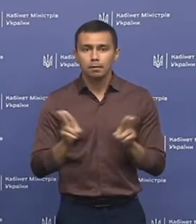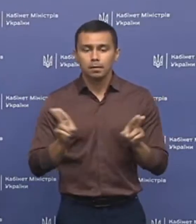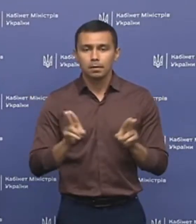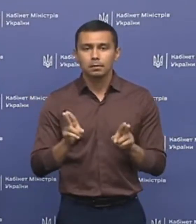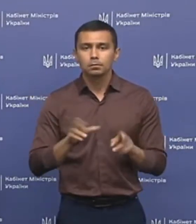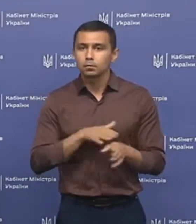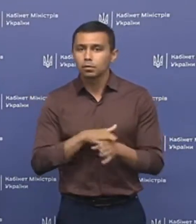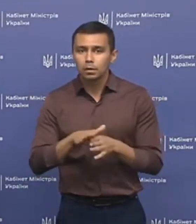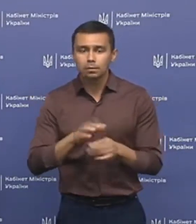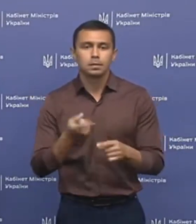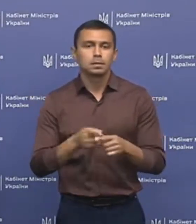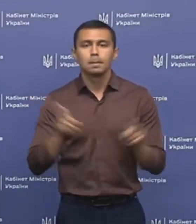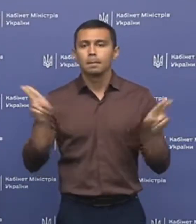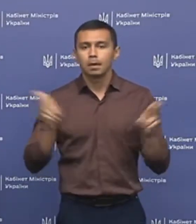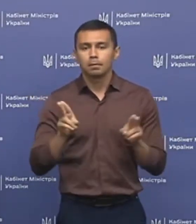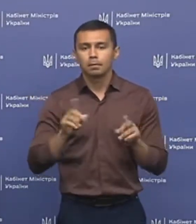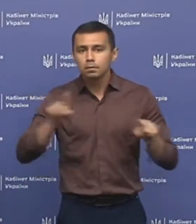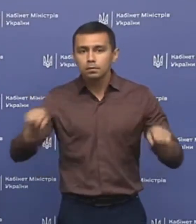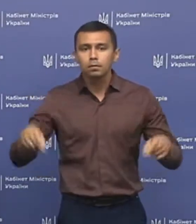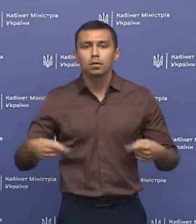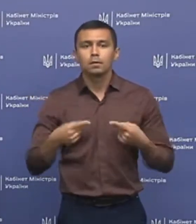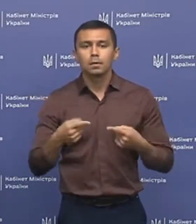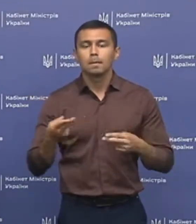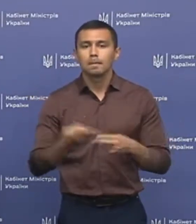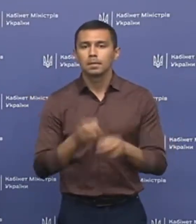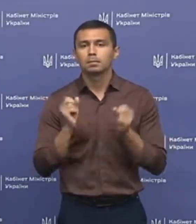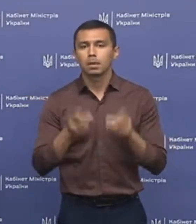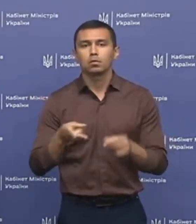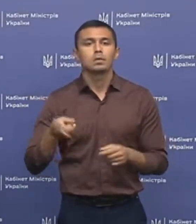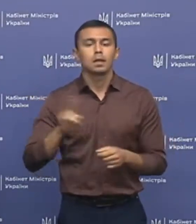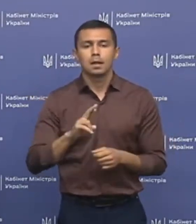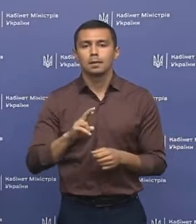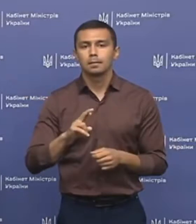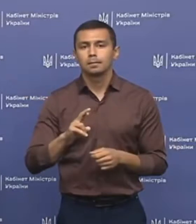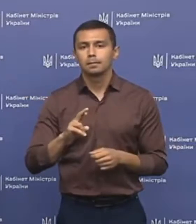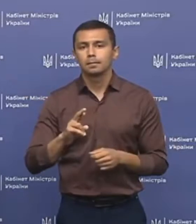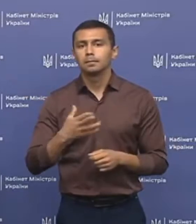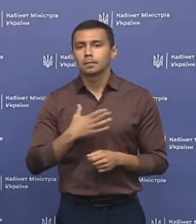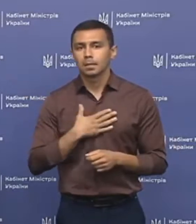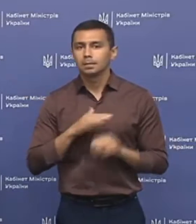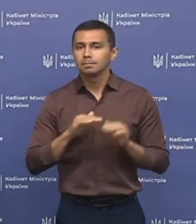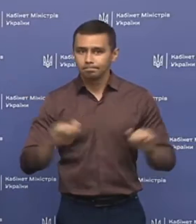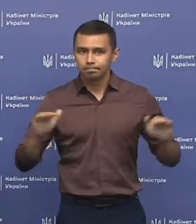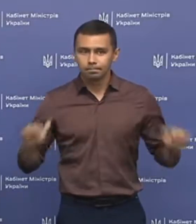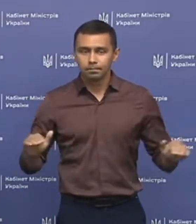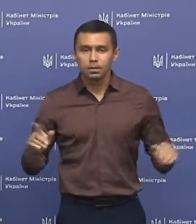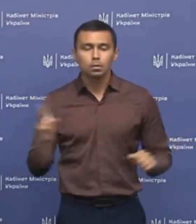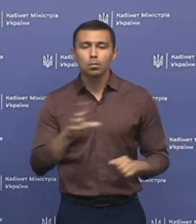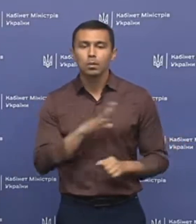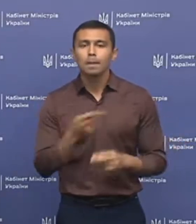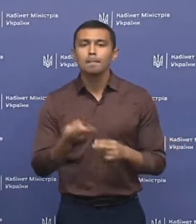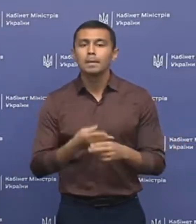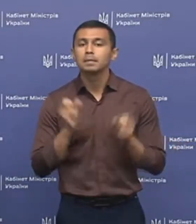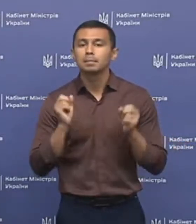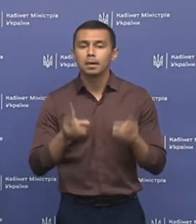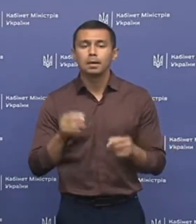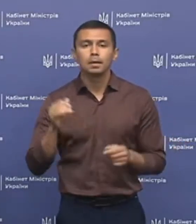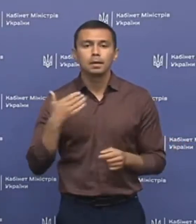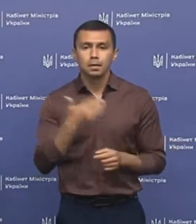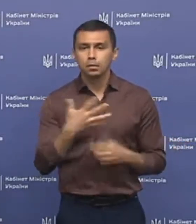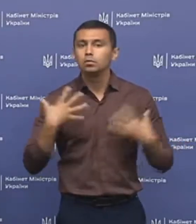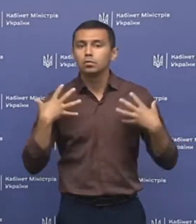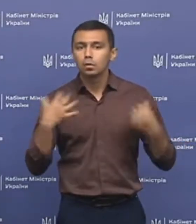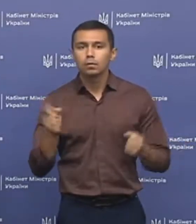і дотримування цих правил створювало безпеку для наших дітей, щоб була безпека їх